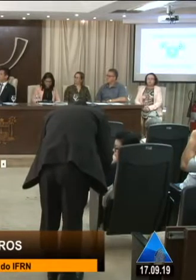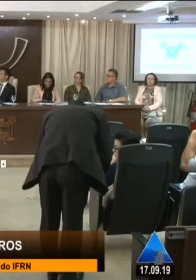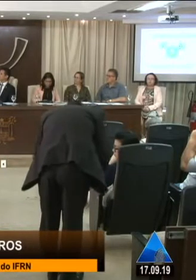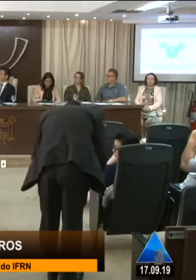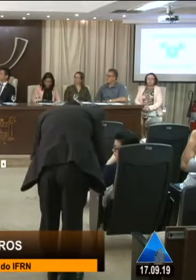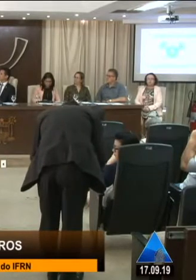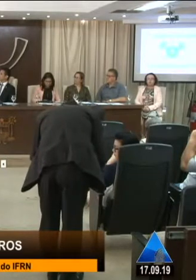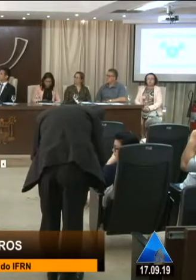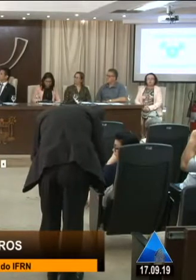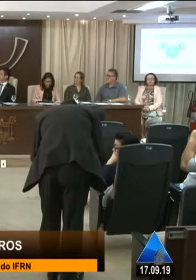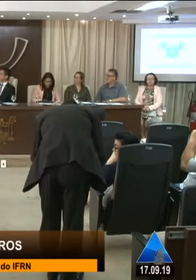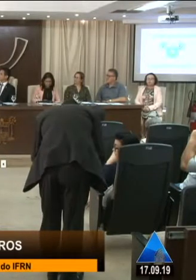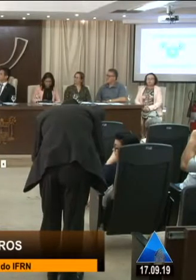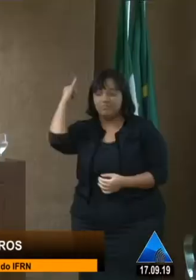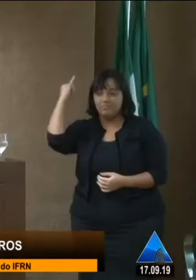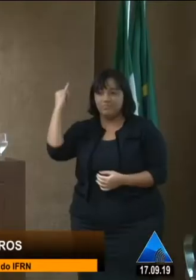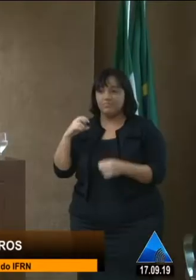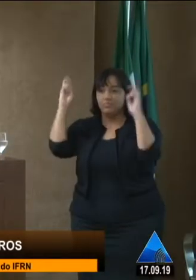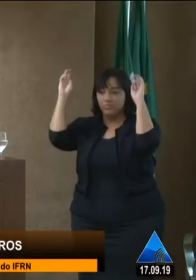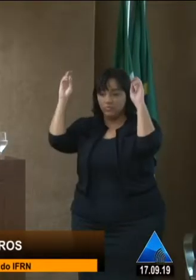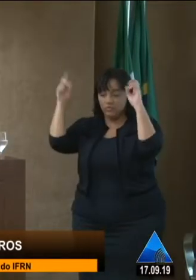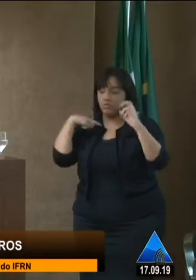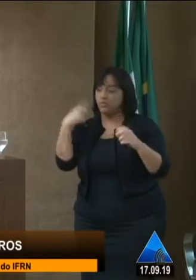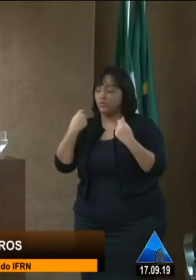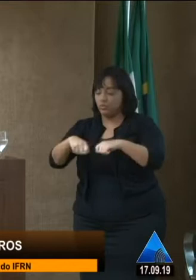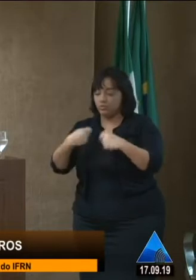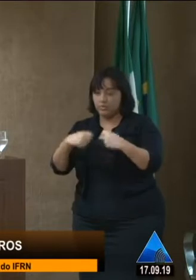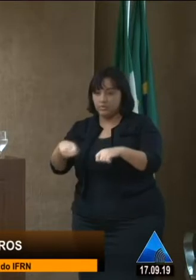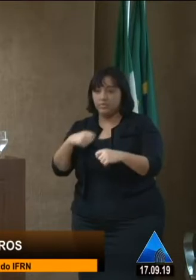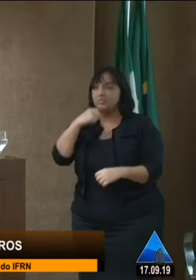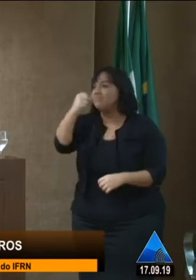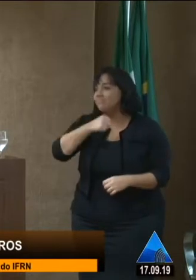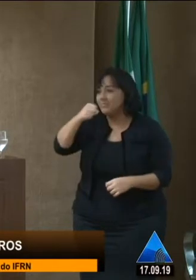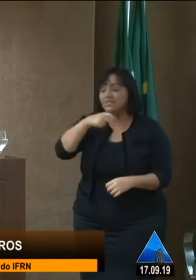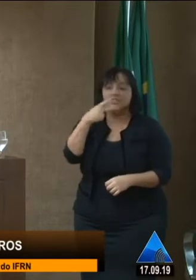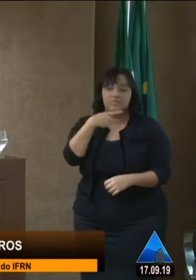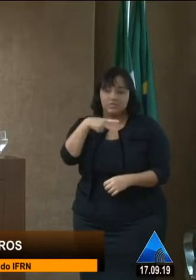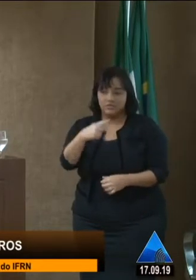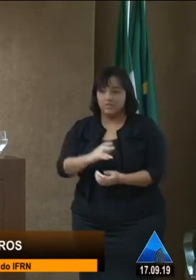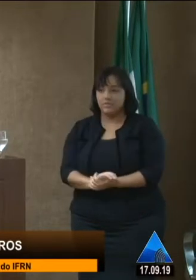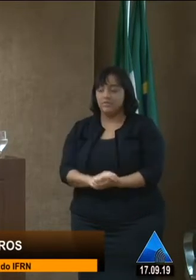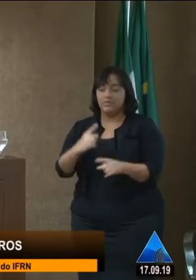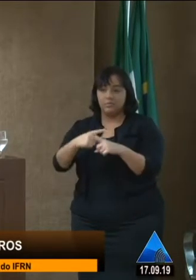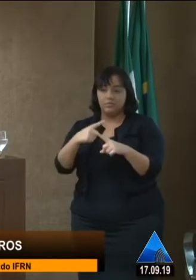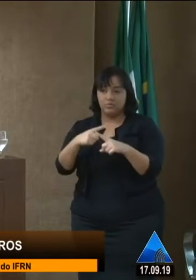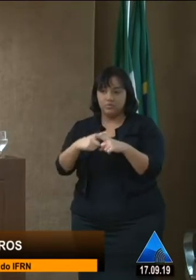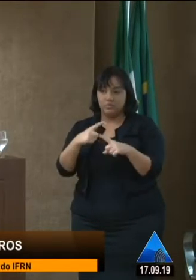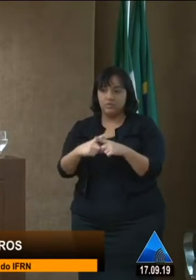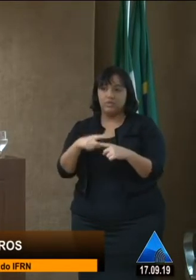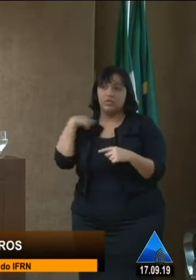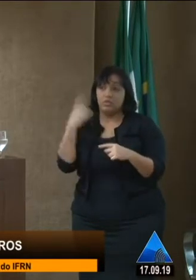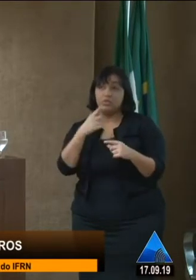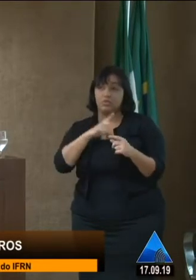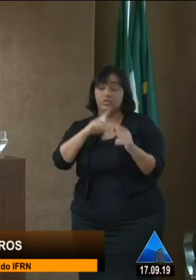é muito importante um tema que a gente precisa realmente discutir, porque, apesar de termos uma legislação